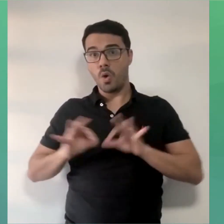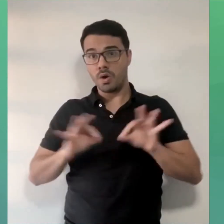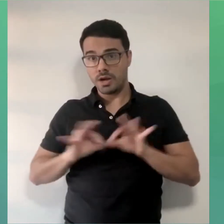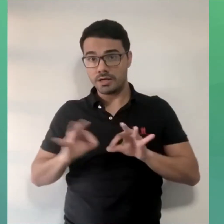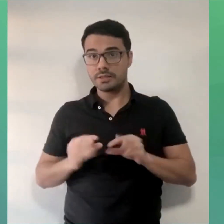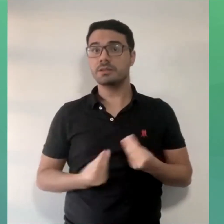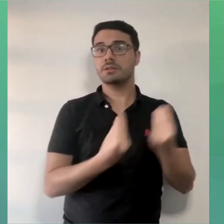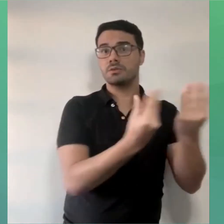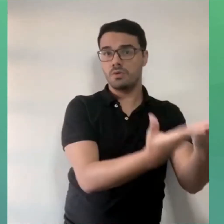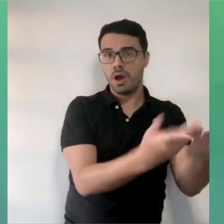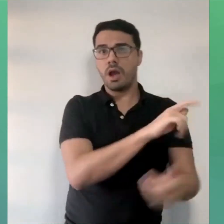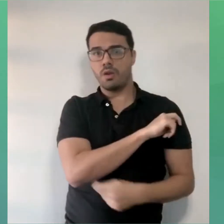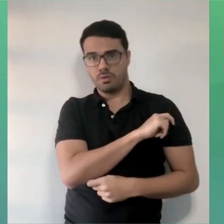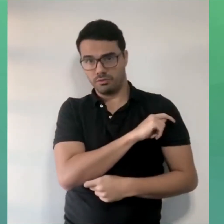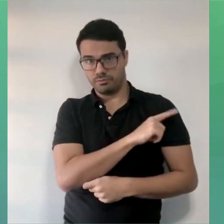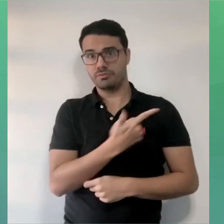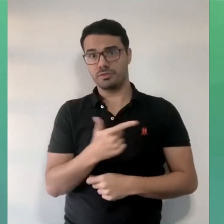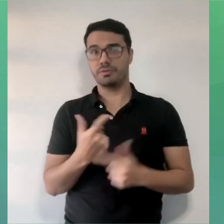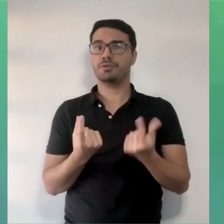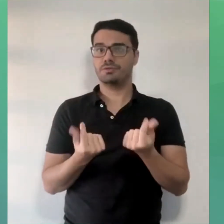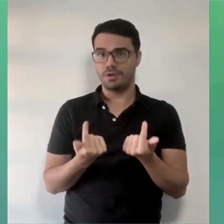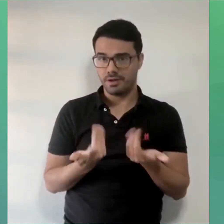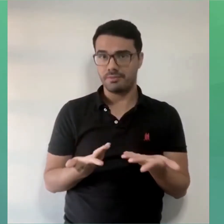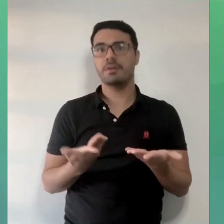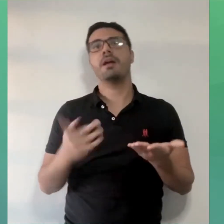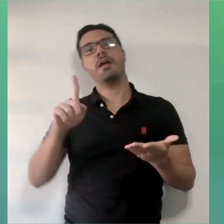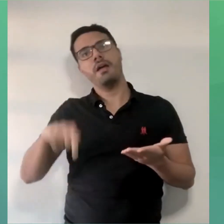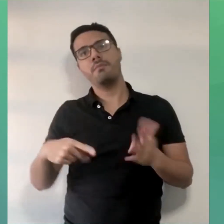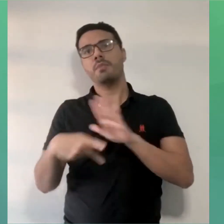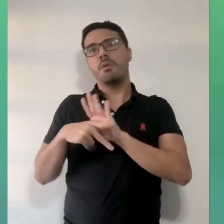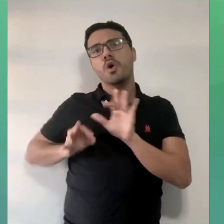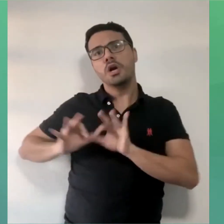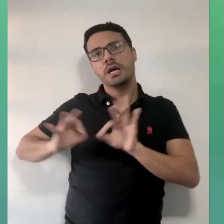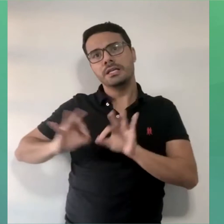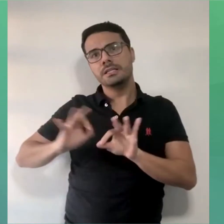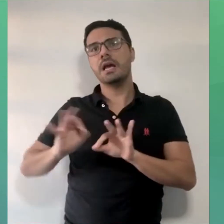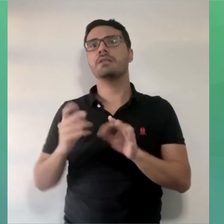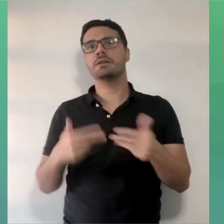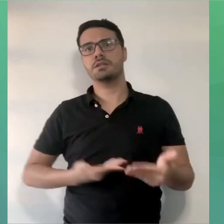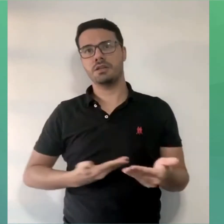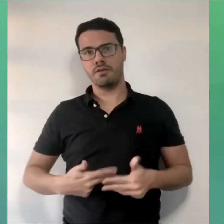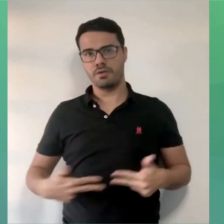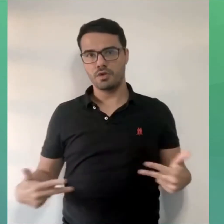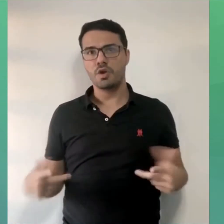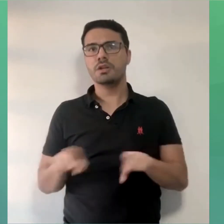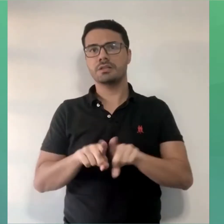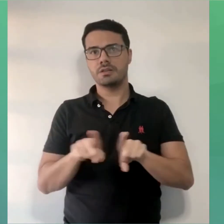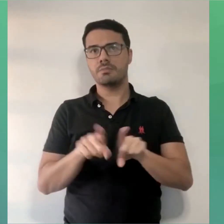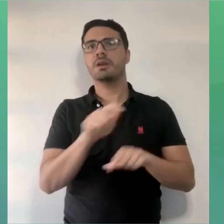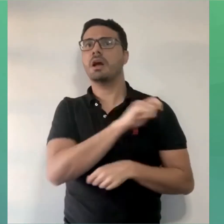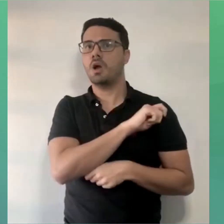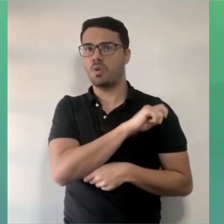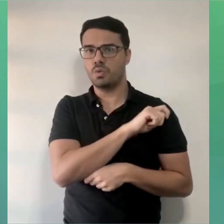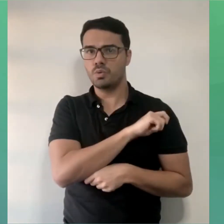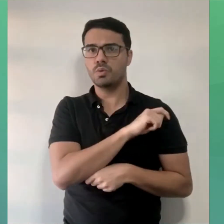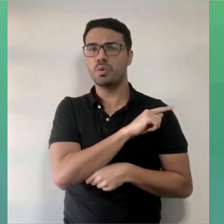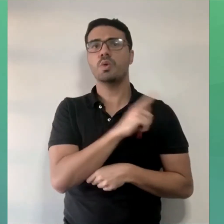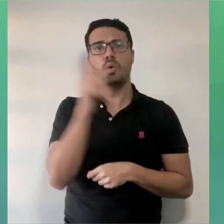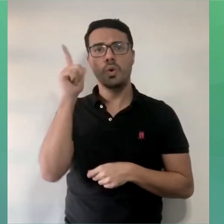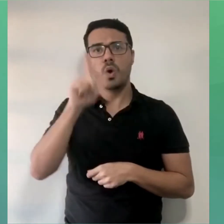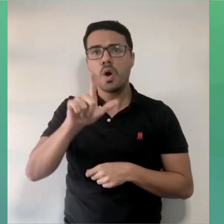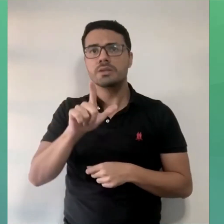contribuição de vocês. Essa é uma campanha conduzida pelos nossos servidores e estudantes e temos podido